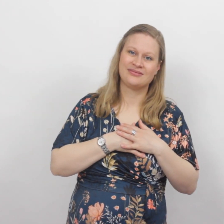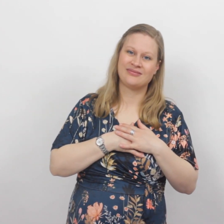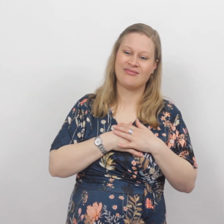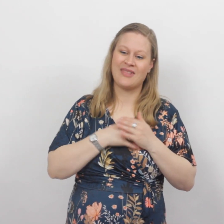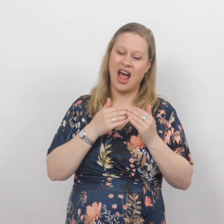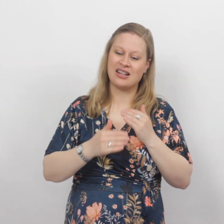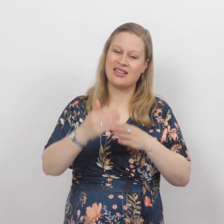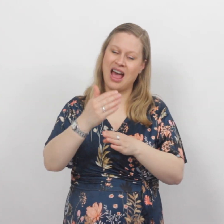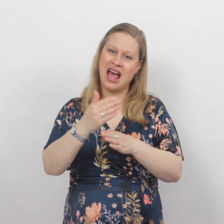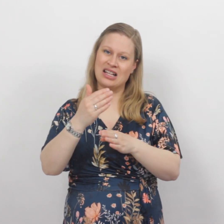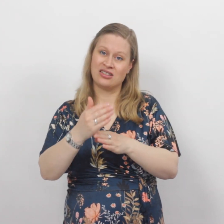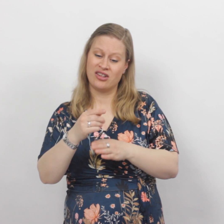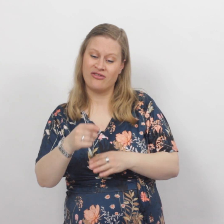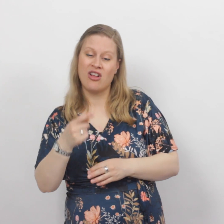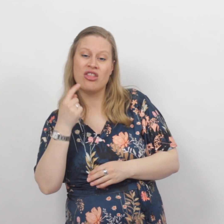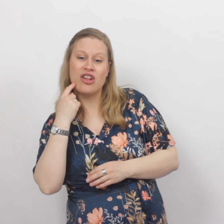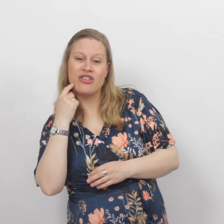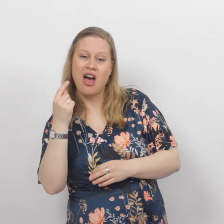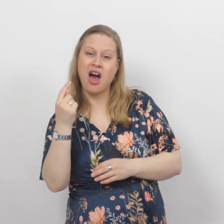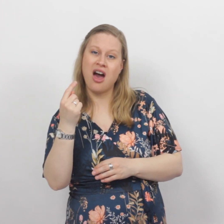Aan het einde van de dag